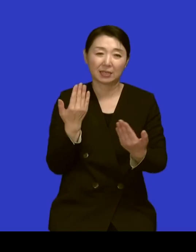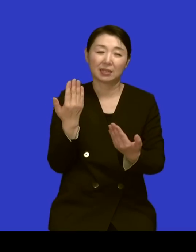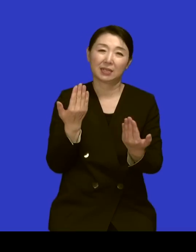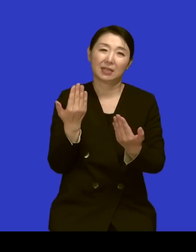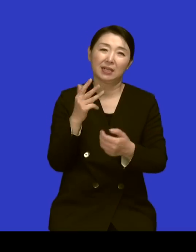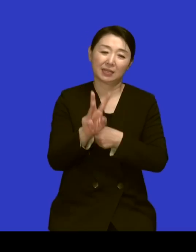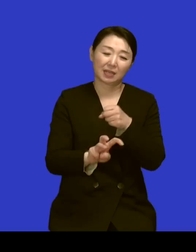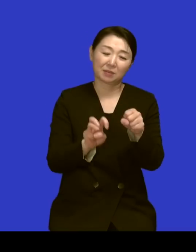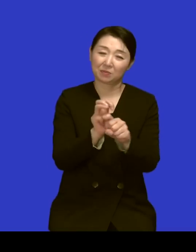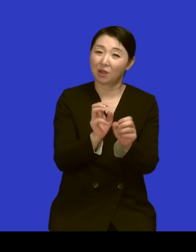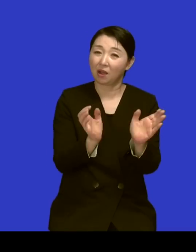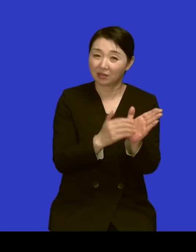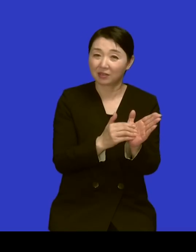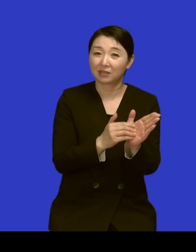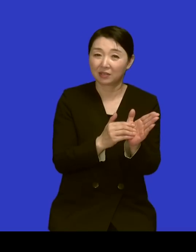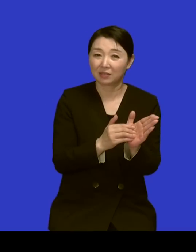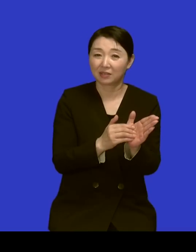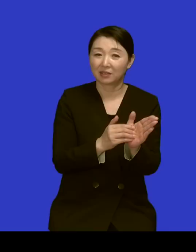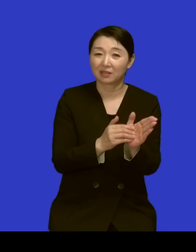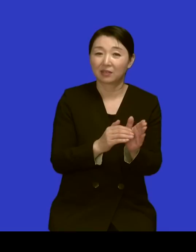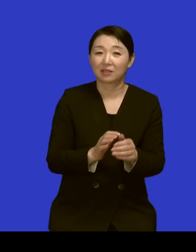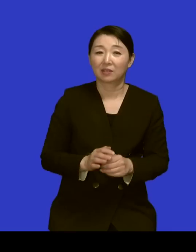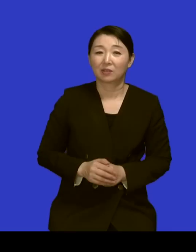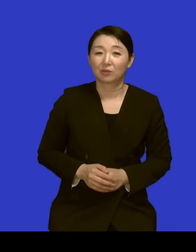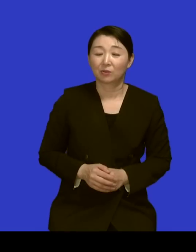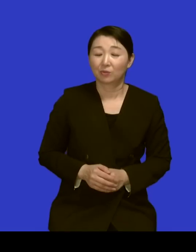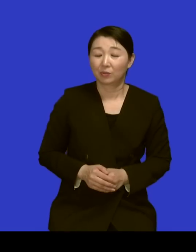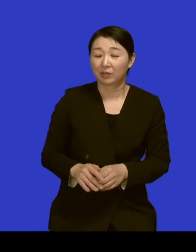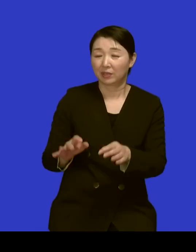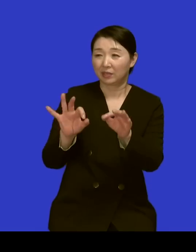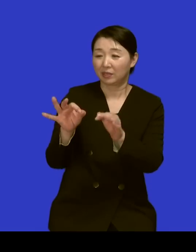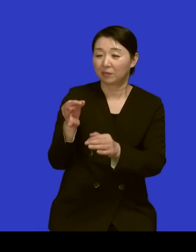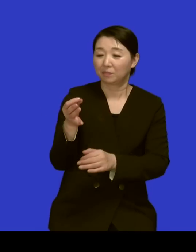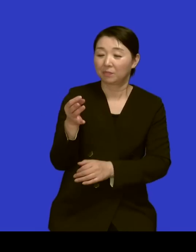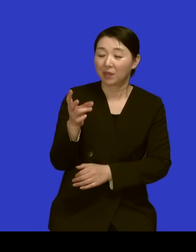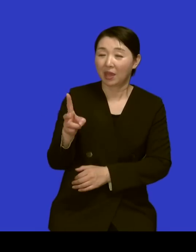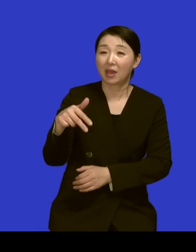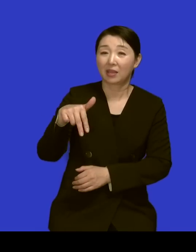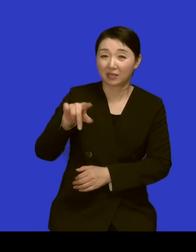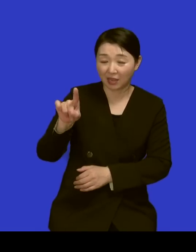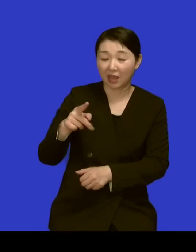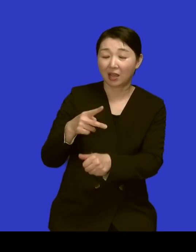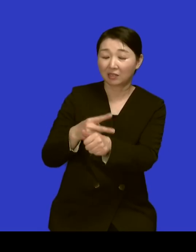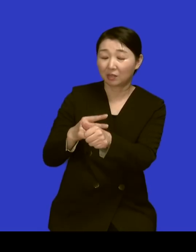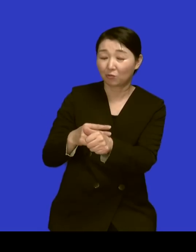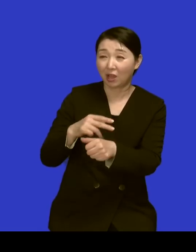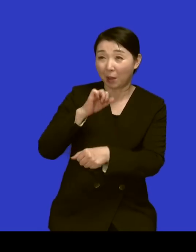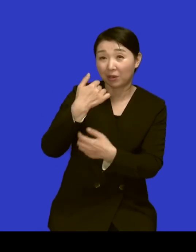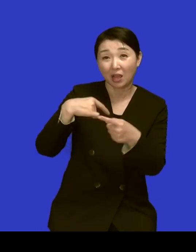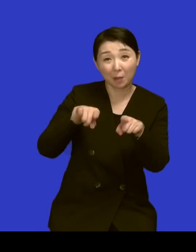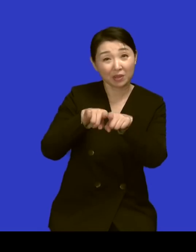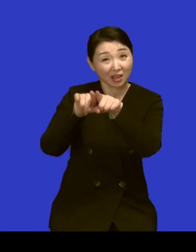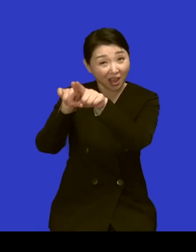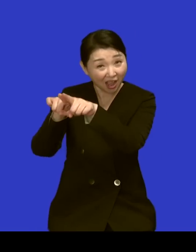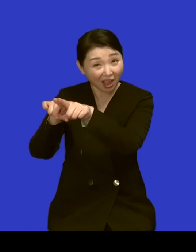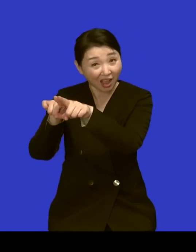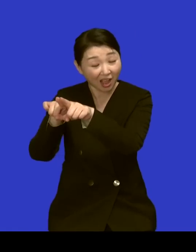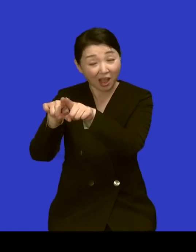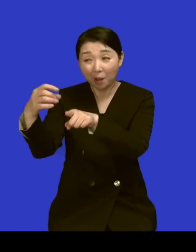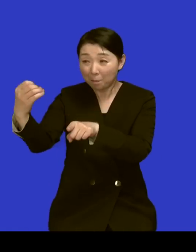그래서 그냥 선생님이 우리 아프리카 갈래? 그냥 도망치듯 따라 나섰다가 네 거기서 이제